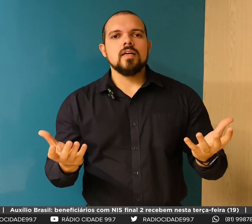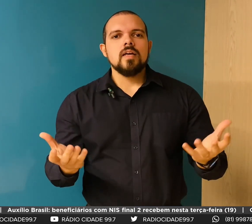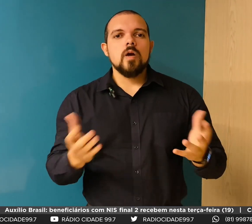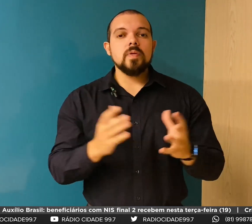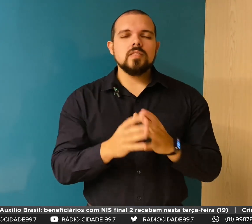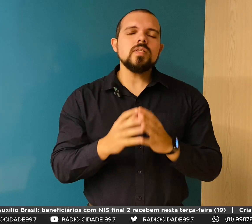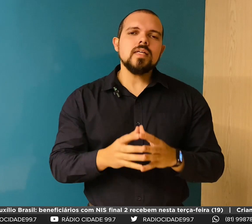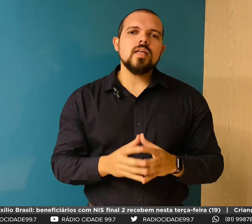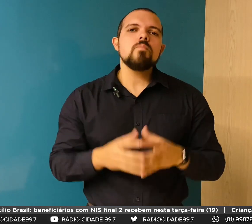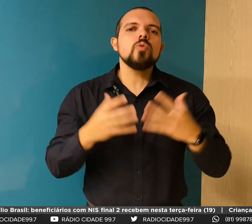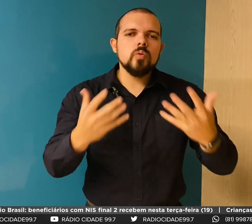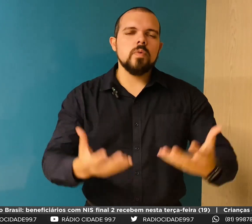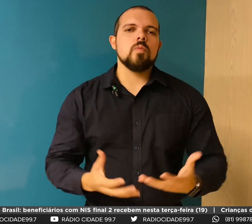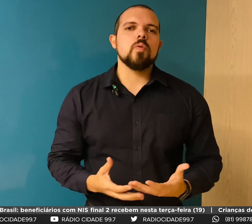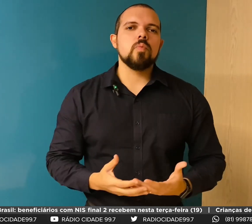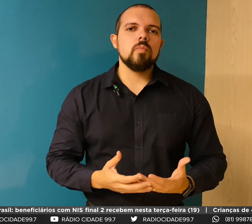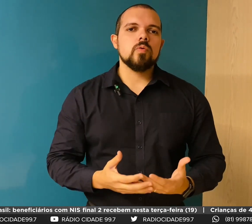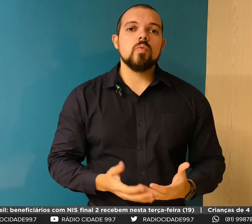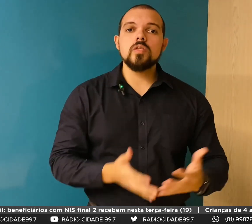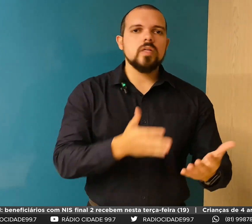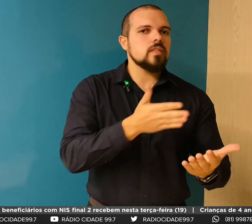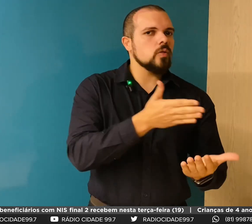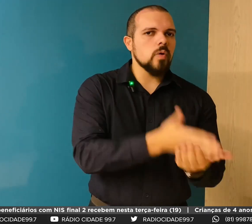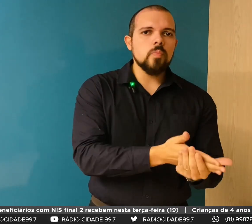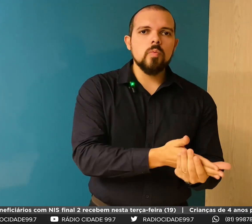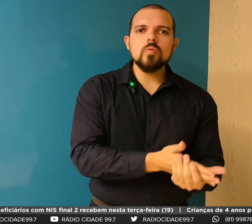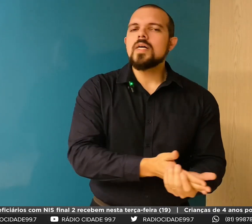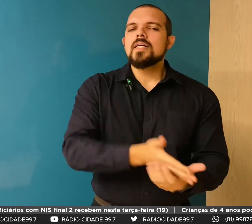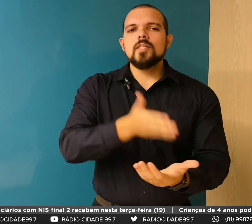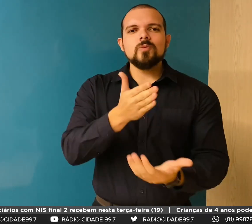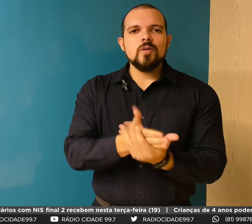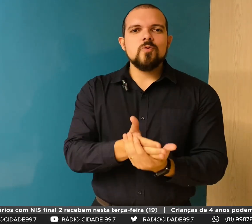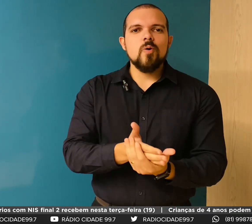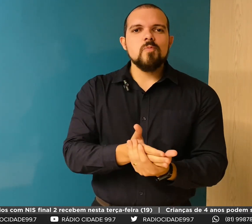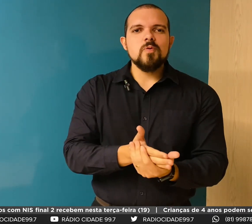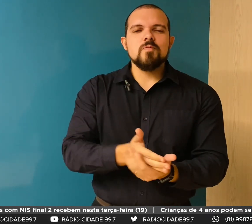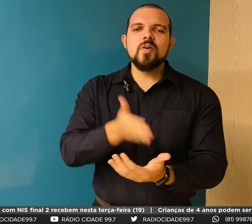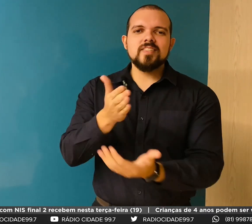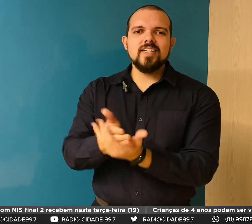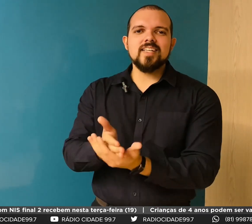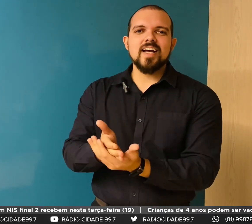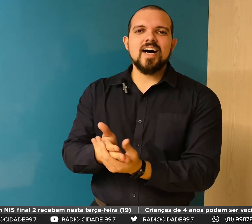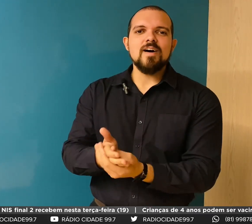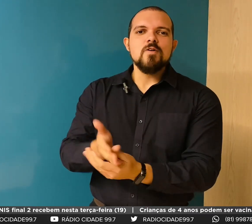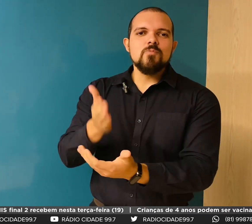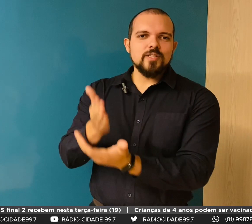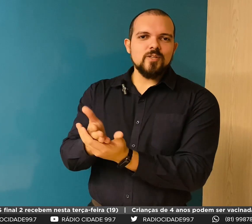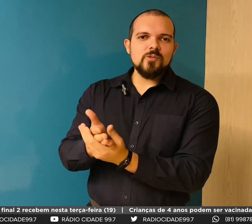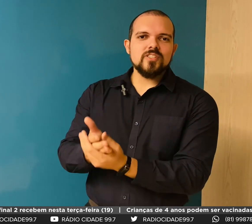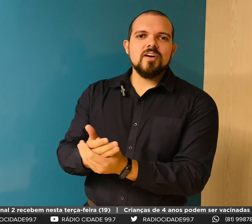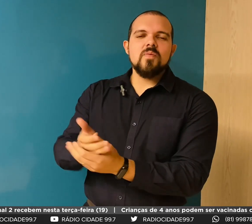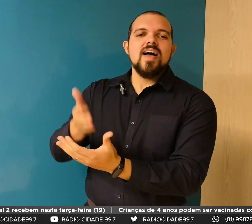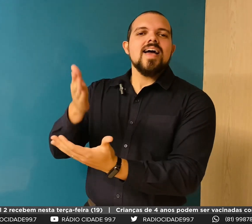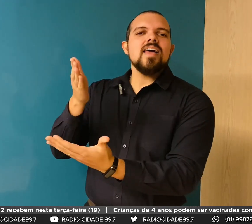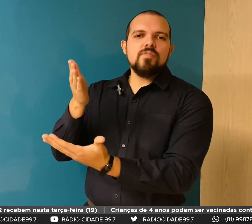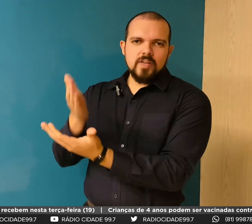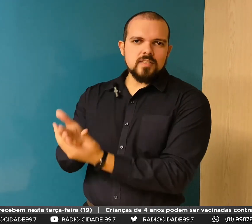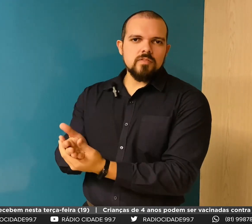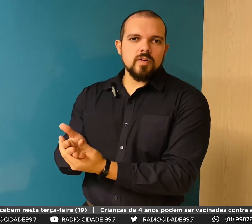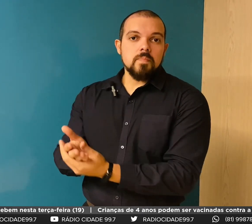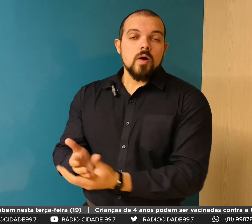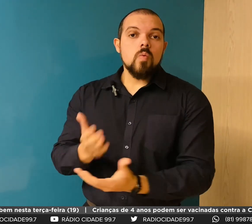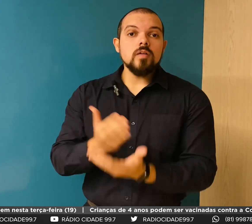diferente. Eu preciso entender muito bem o meu público. Quando eu entendo o meu público, não tem como você entregar uma solução